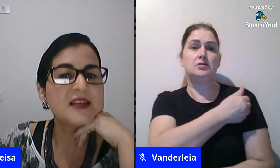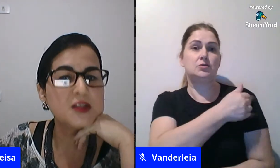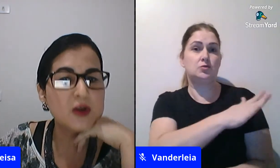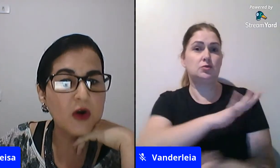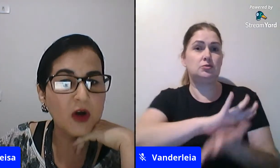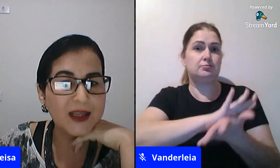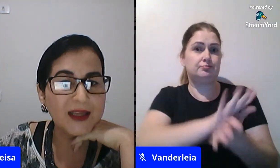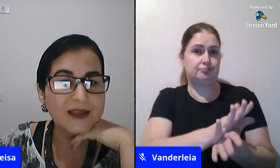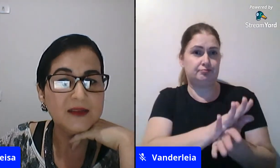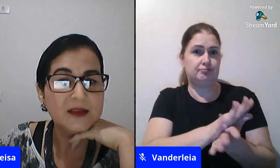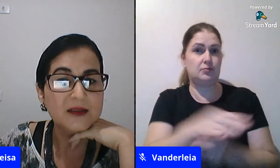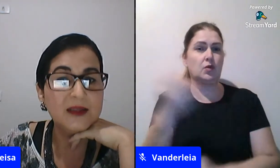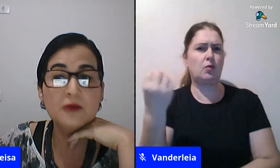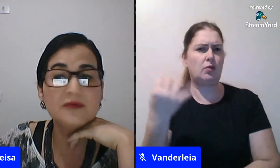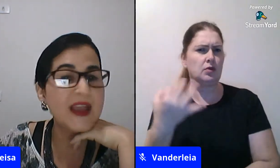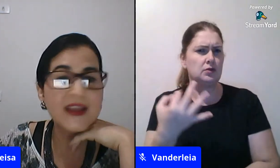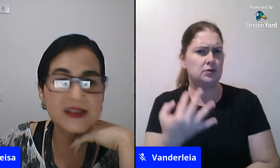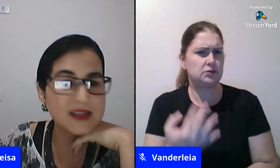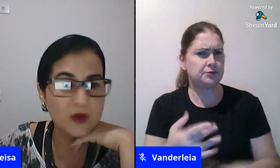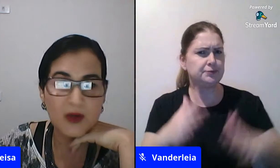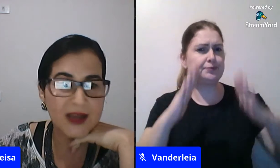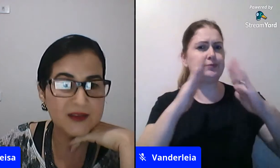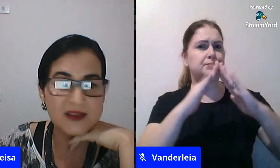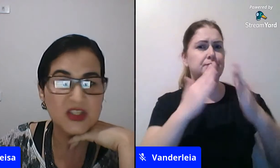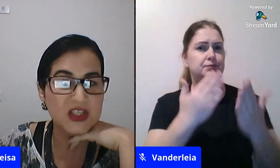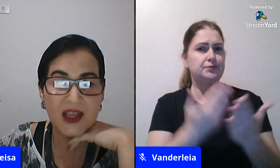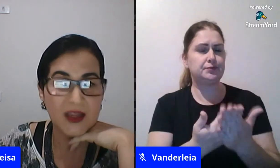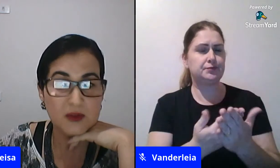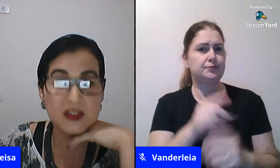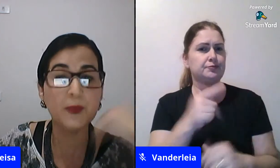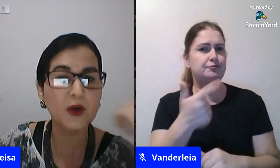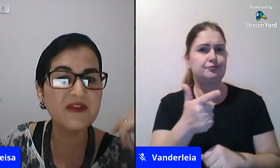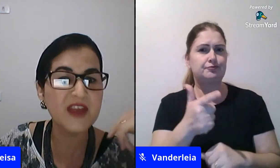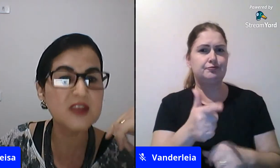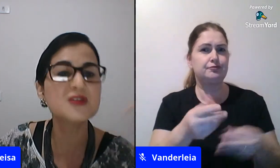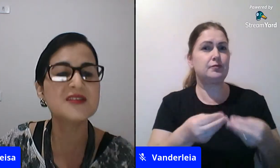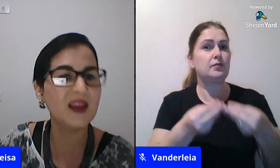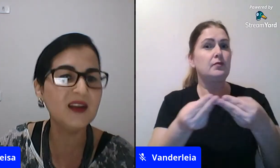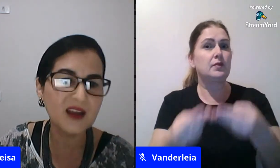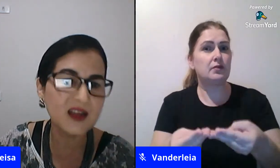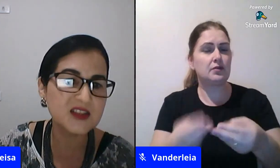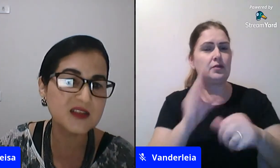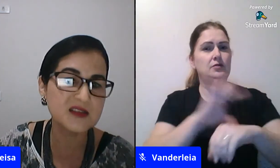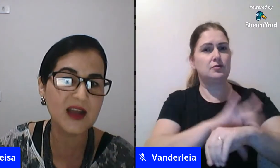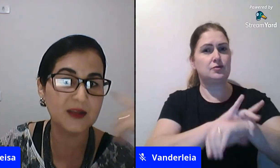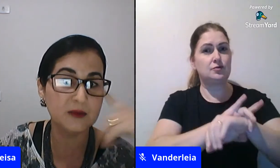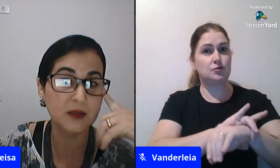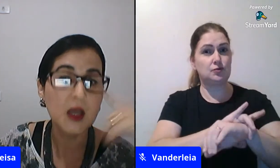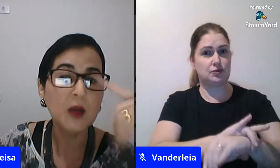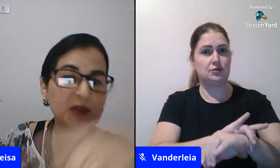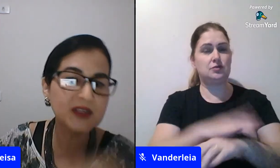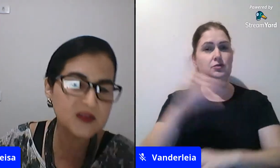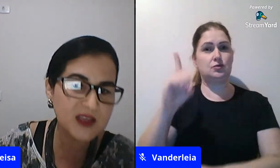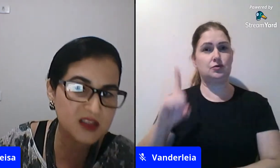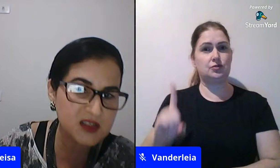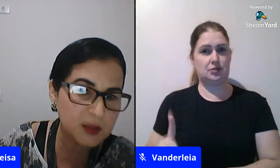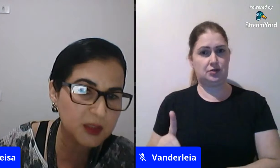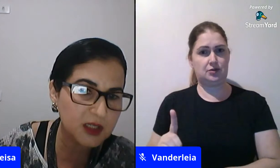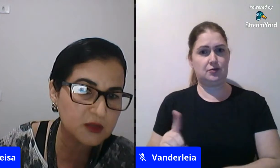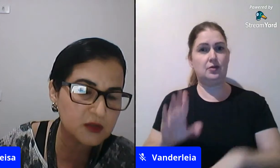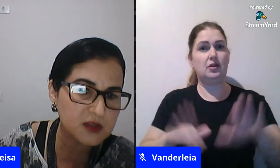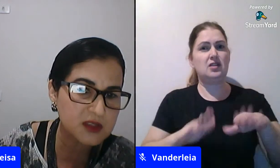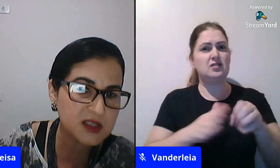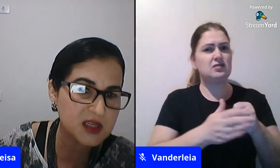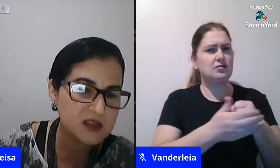vezes a escola não tem assegurado esses direitos e, por vezes, os tem negligenciado? Muitas vezes,